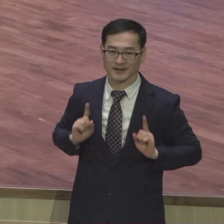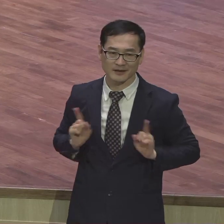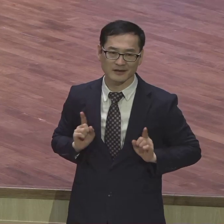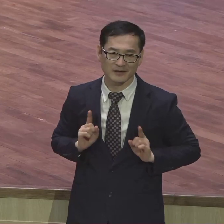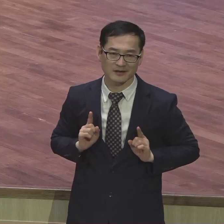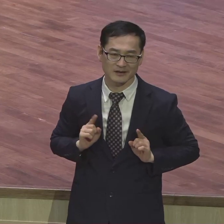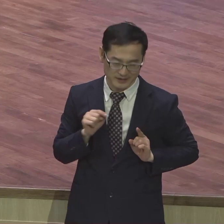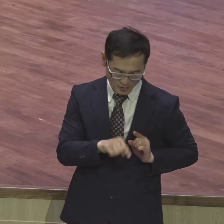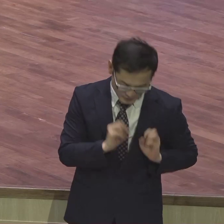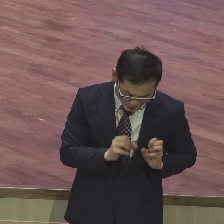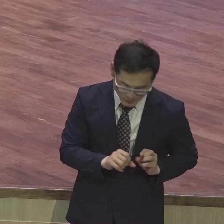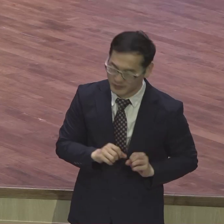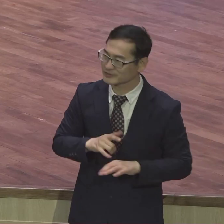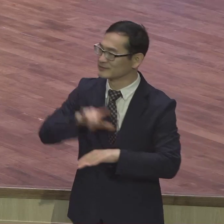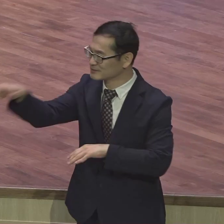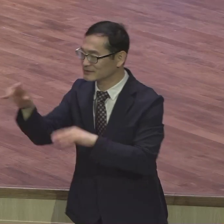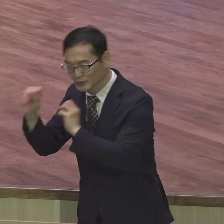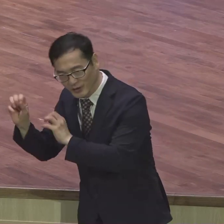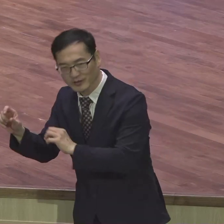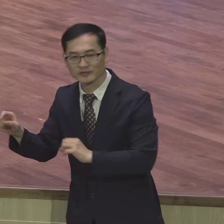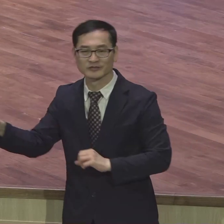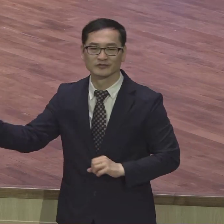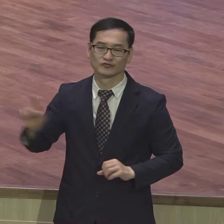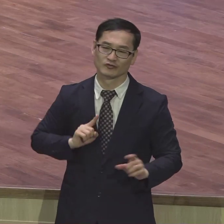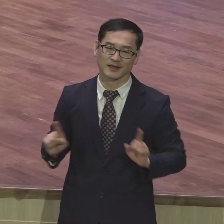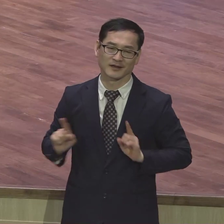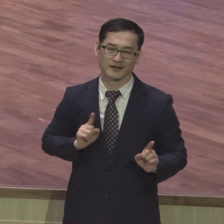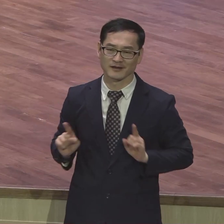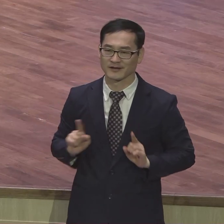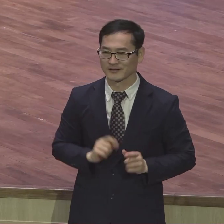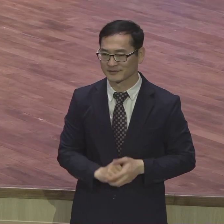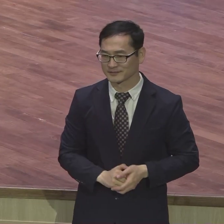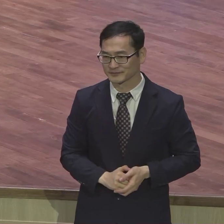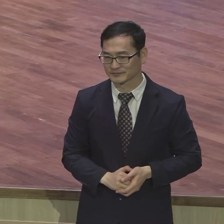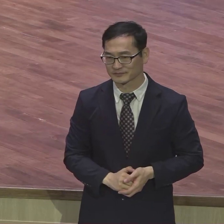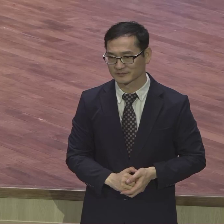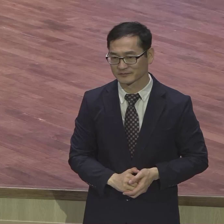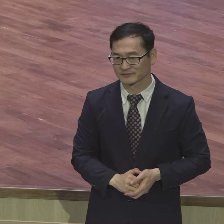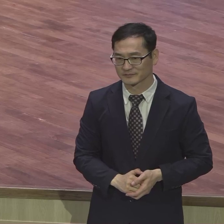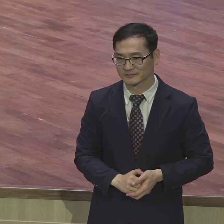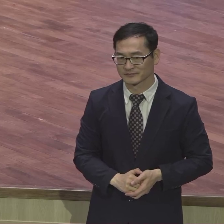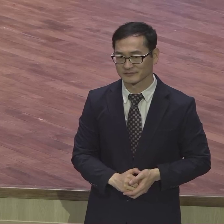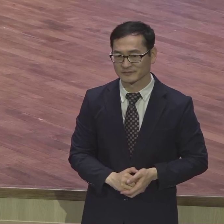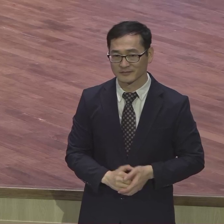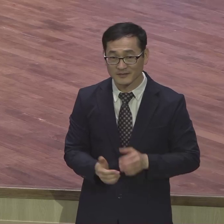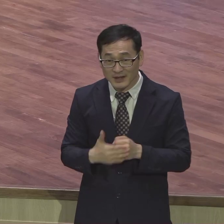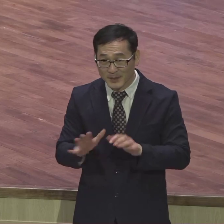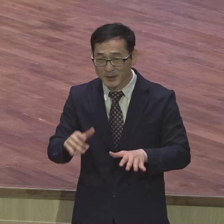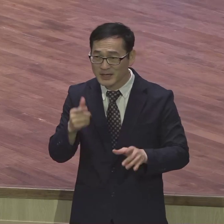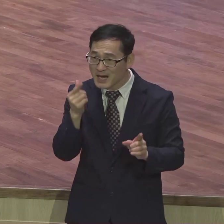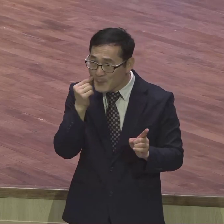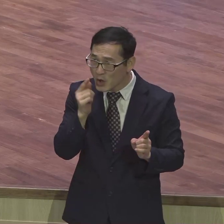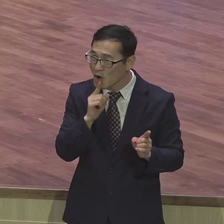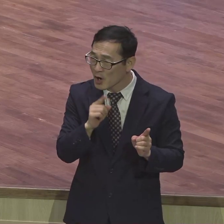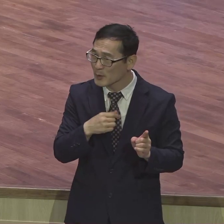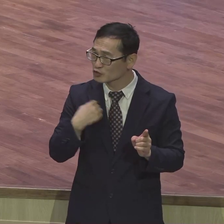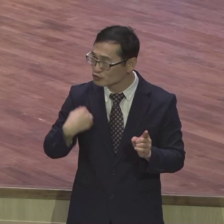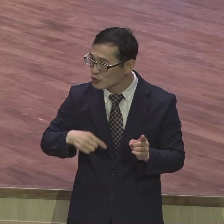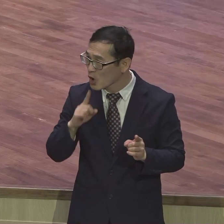성교국이 앞으로 다민족 붙여 제가 다민족 안에 영어 뭐 있지 우리 짜라 중국어 뭐지 지금 이런 이런 부분들을